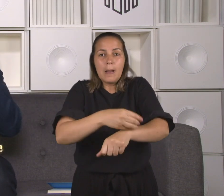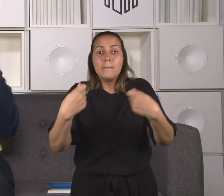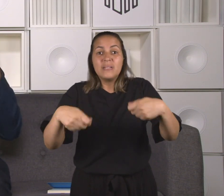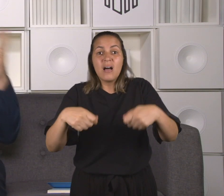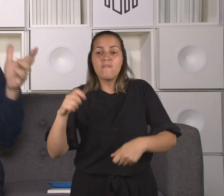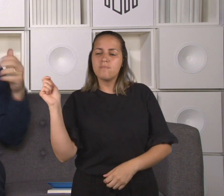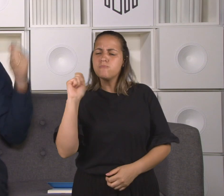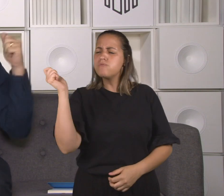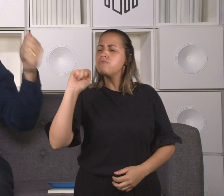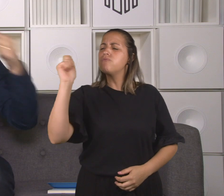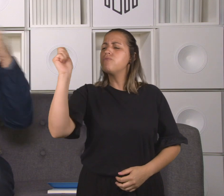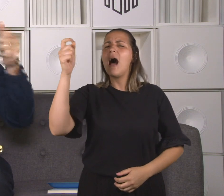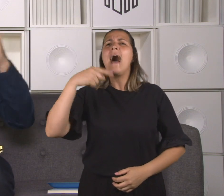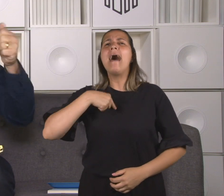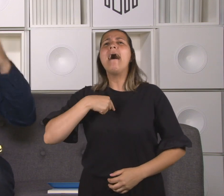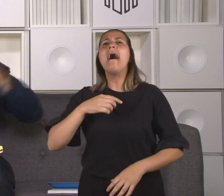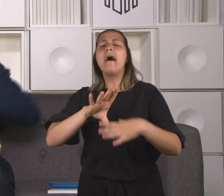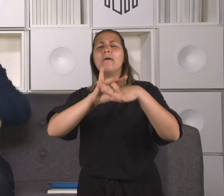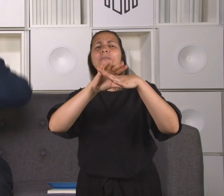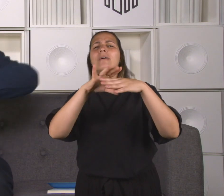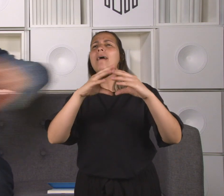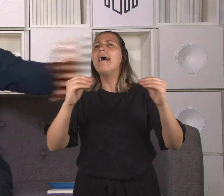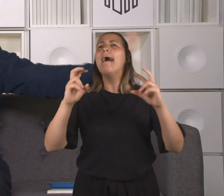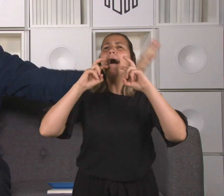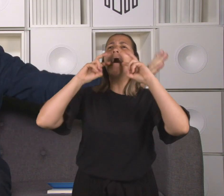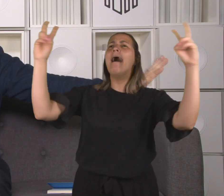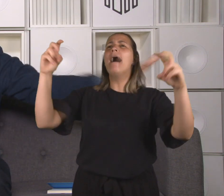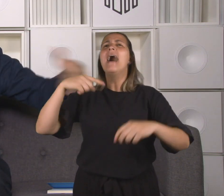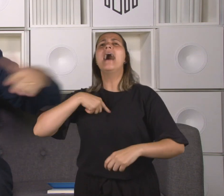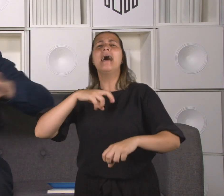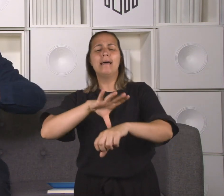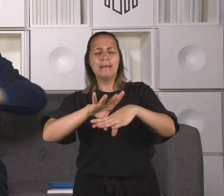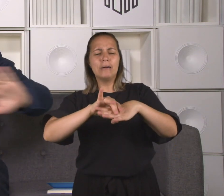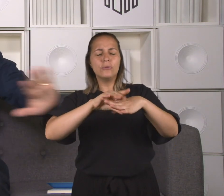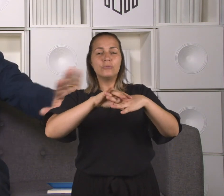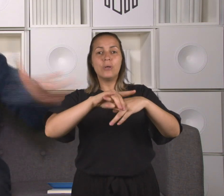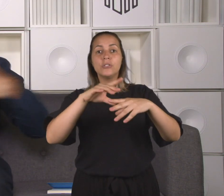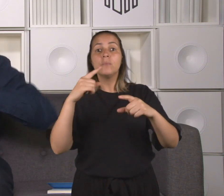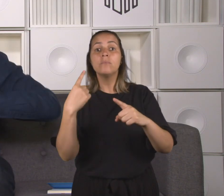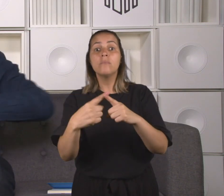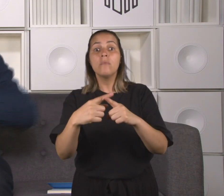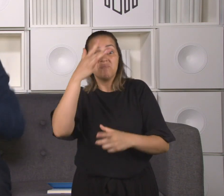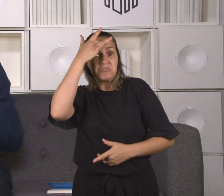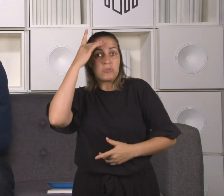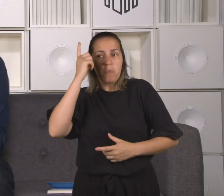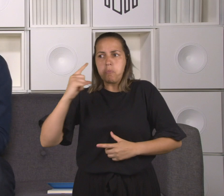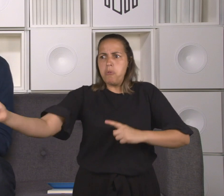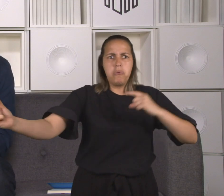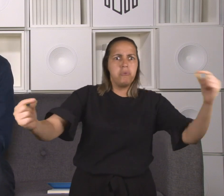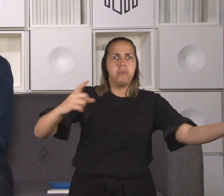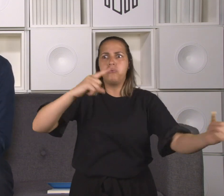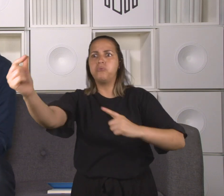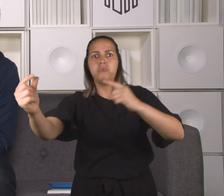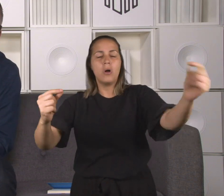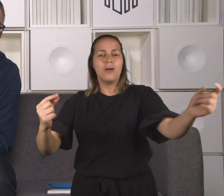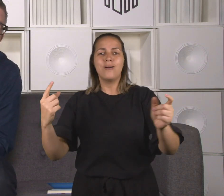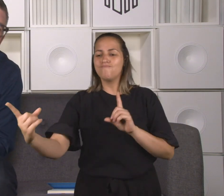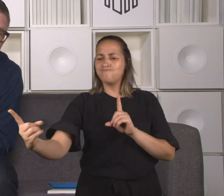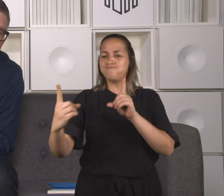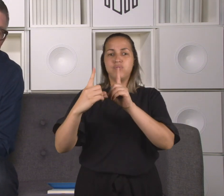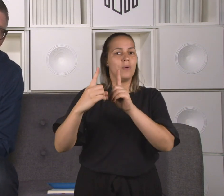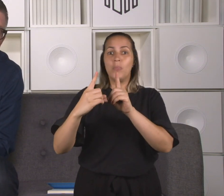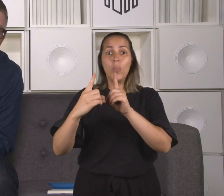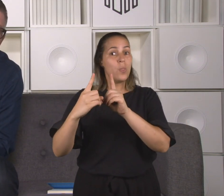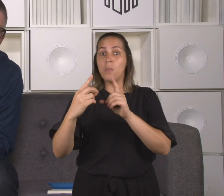balançando a cineta gritando, leproso, leproso, para que as pessoas saíssem, deixassem a passagem livre para que ele passasse. Porque qualquer pessoa que